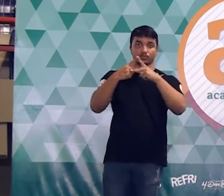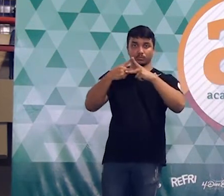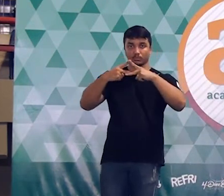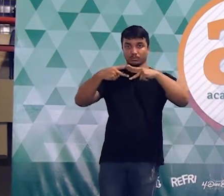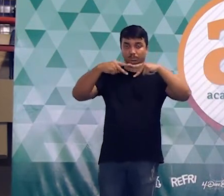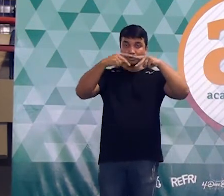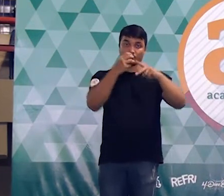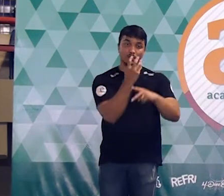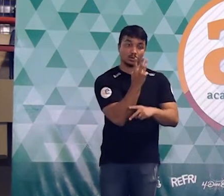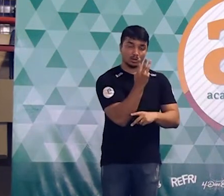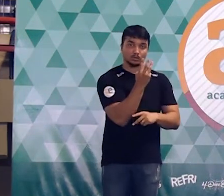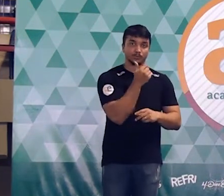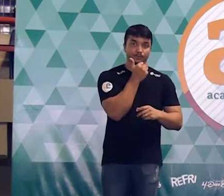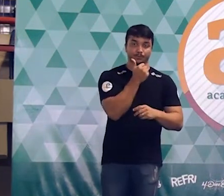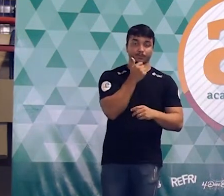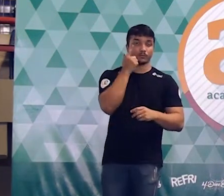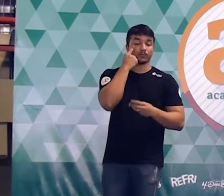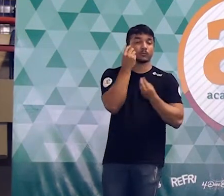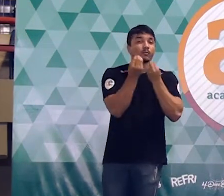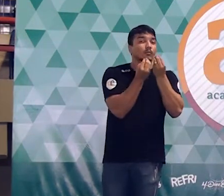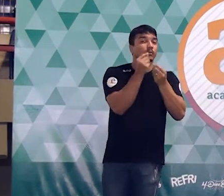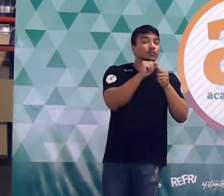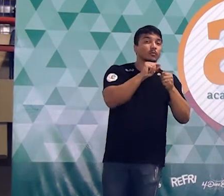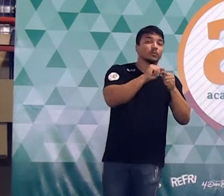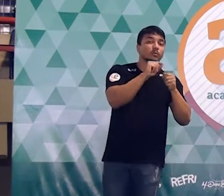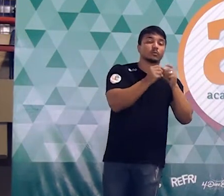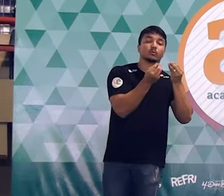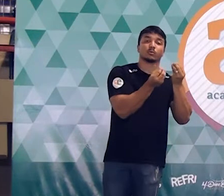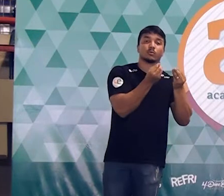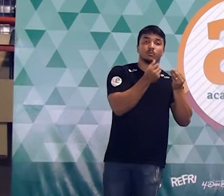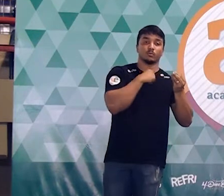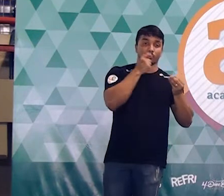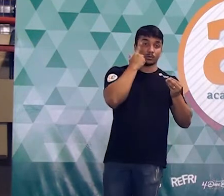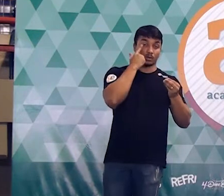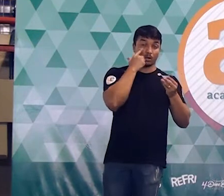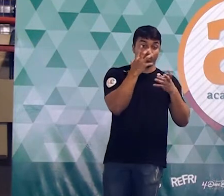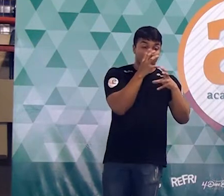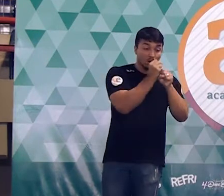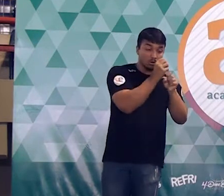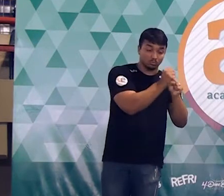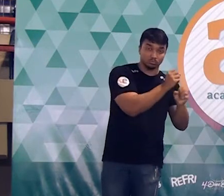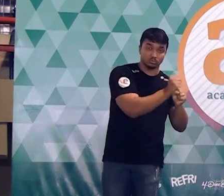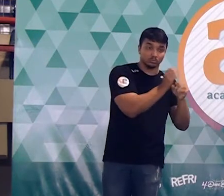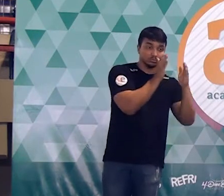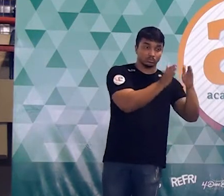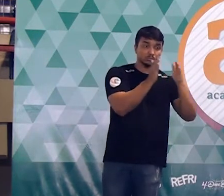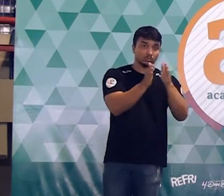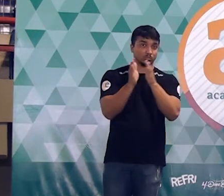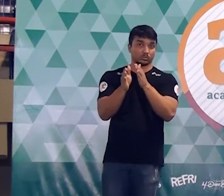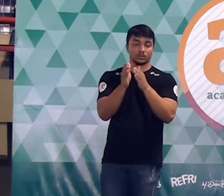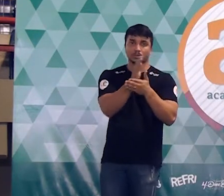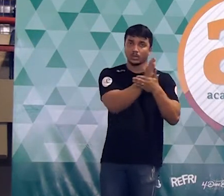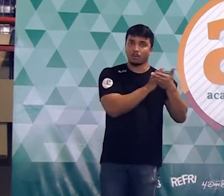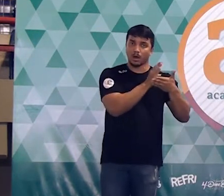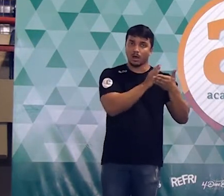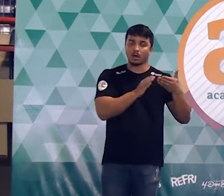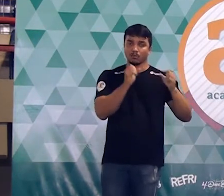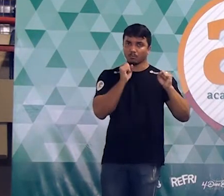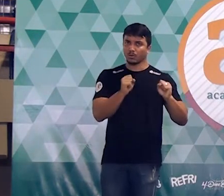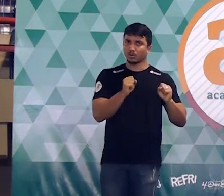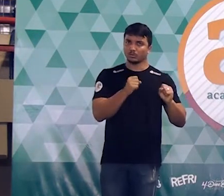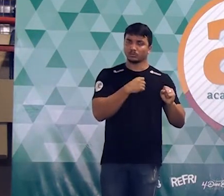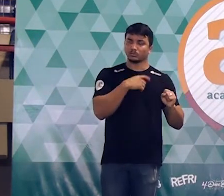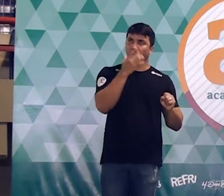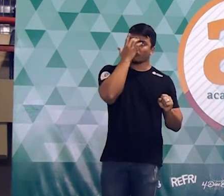circulares. O é que a gente vai fazer? Eu posso calcular cada setor circular separado? Pode. Mas seria